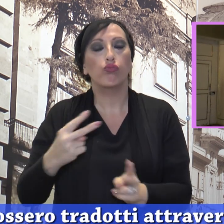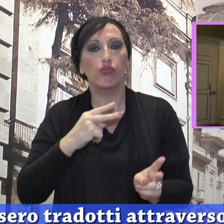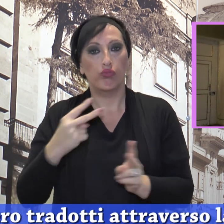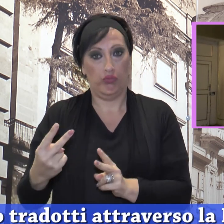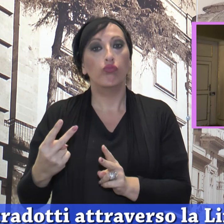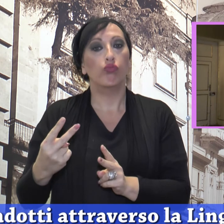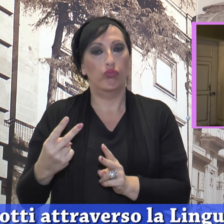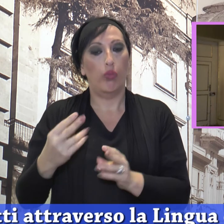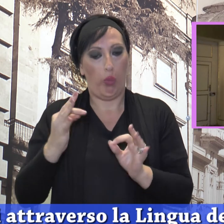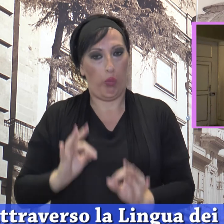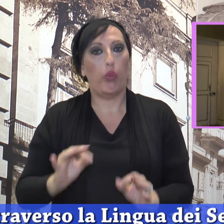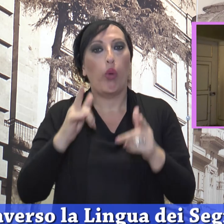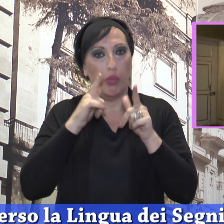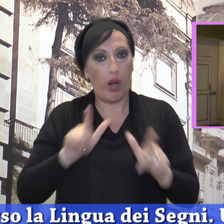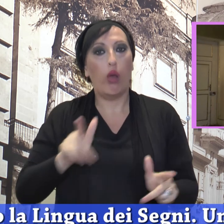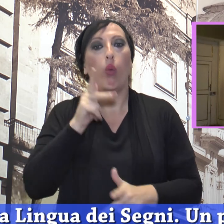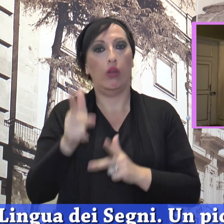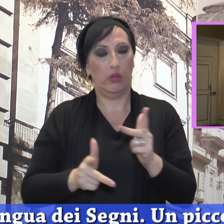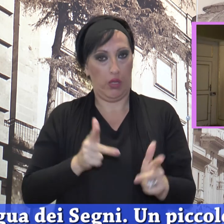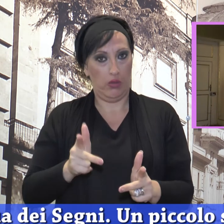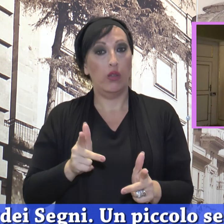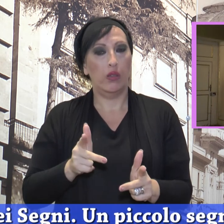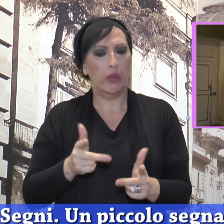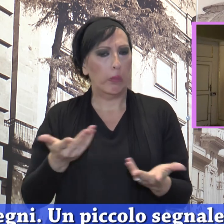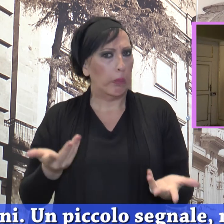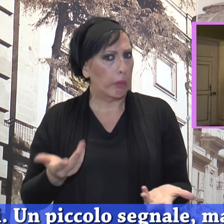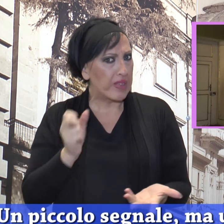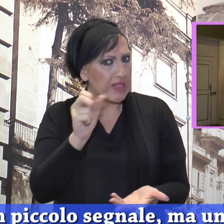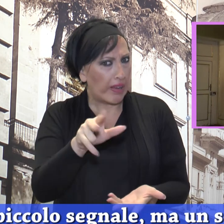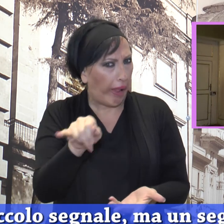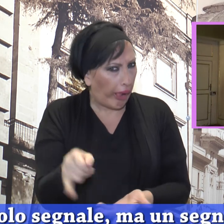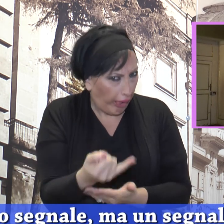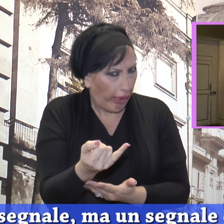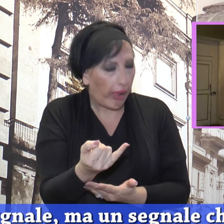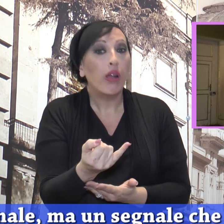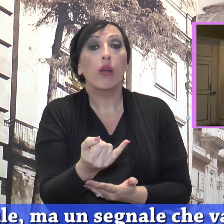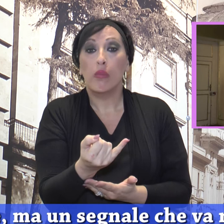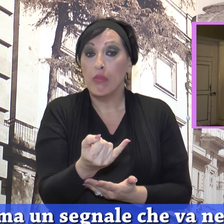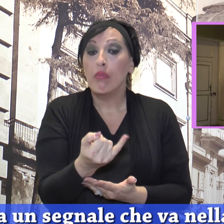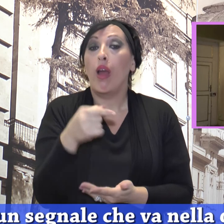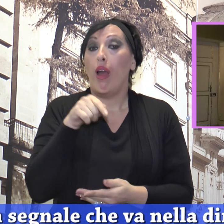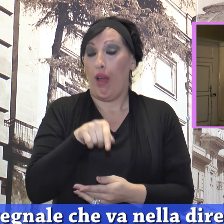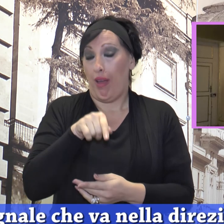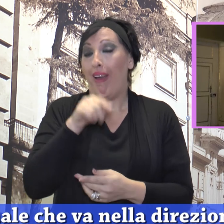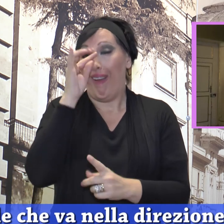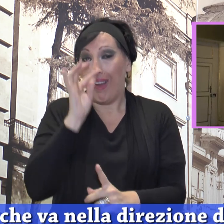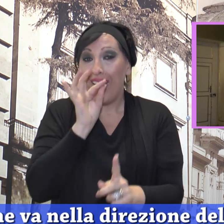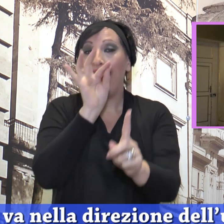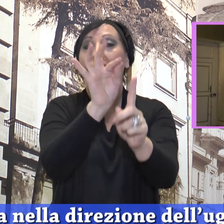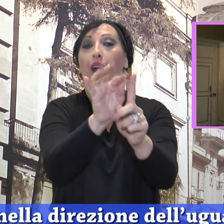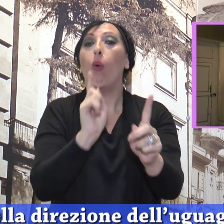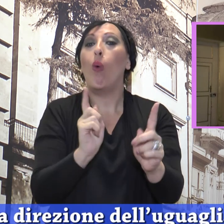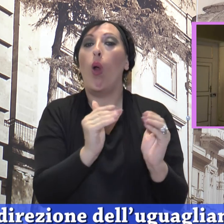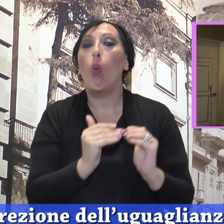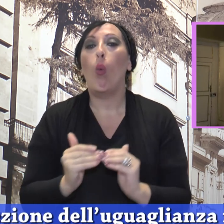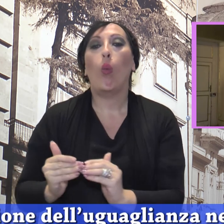tradotti attraverso la lingua dei segni. Un piccolo segnale, ma un segnale che va nella